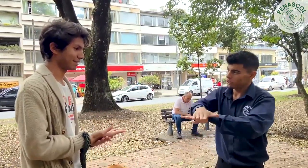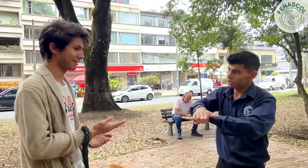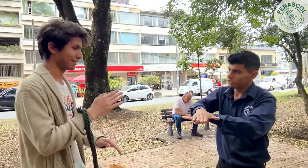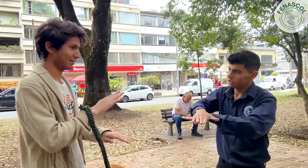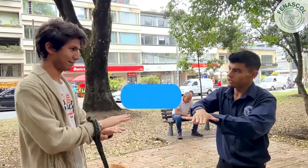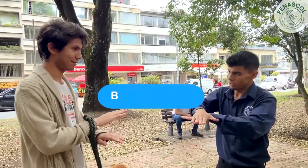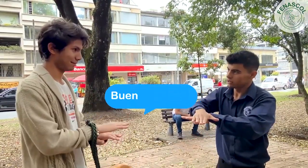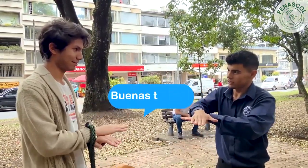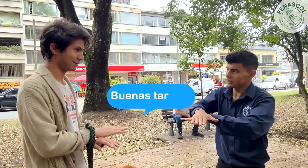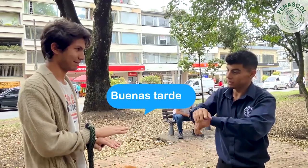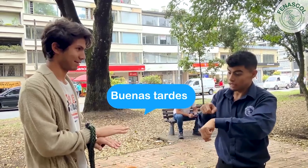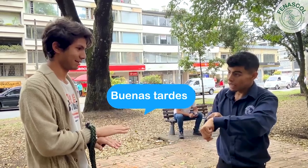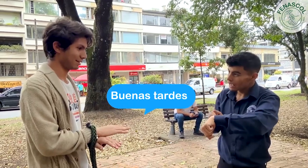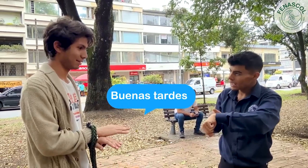¡Buenas tardes!